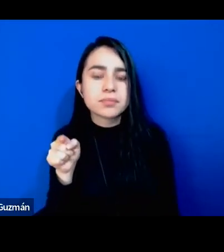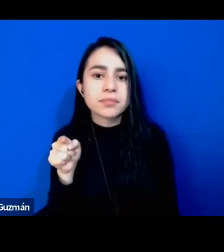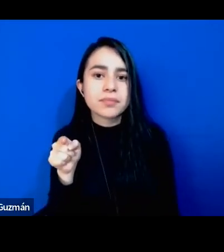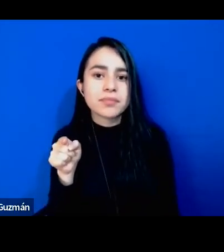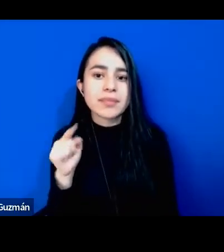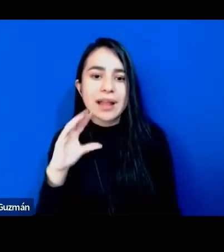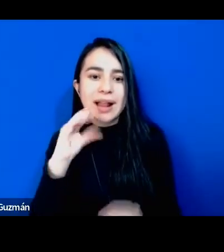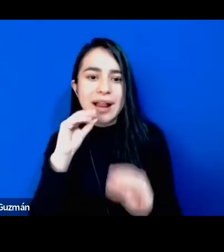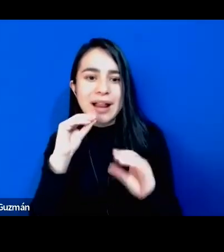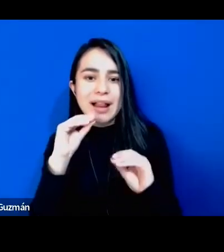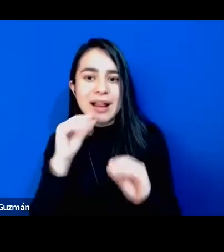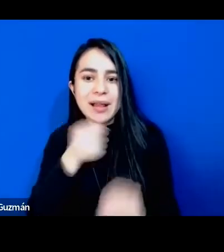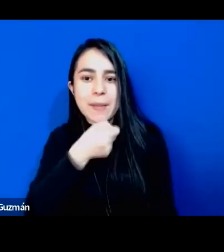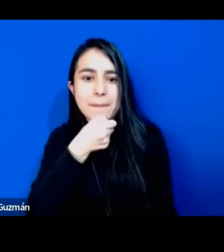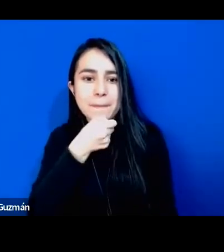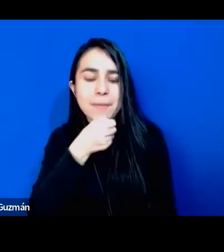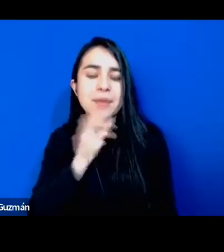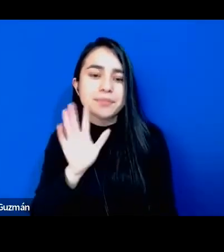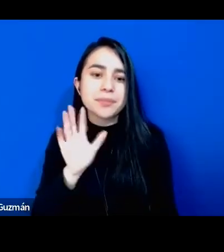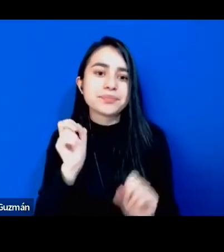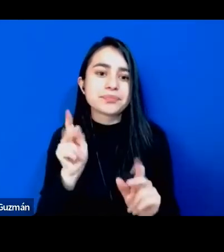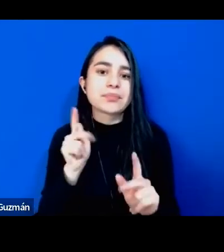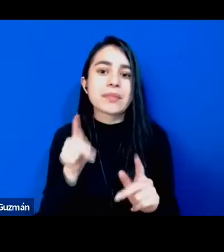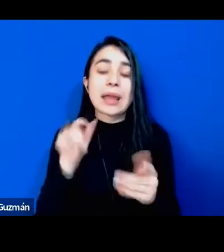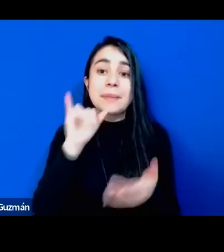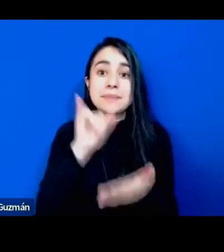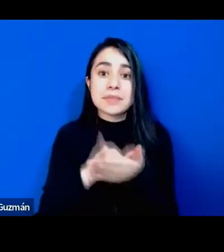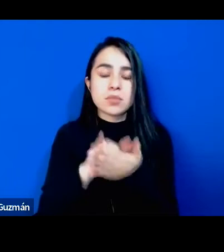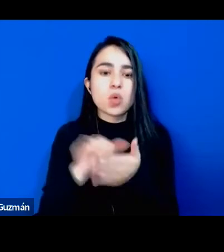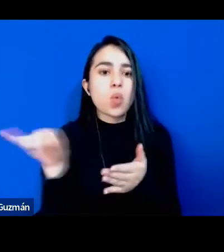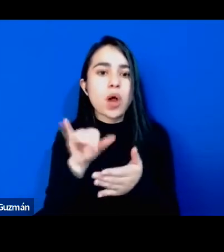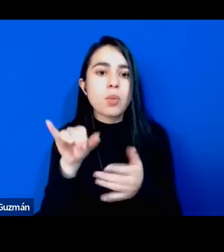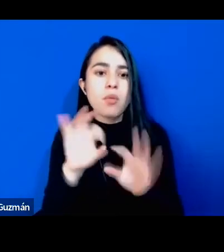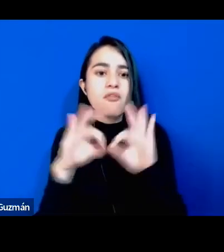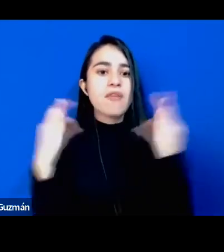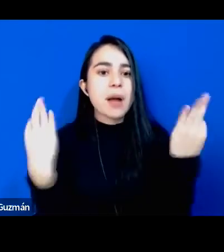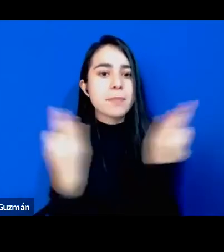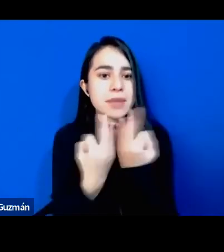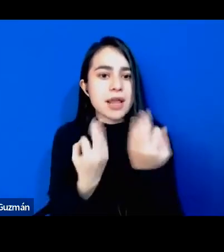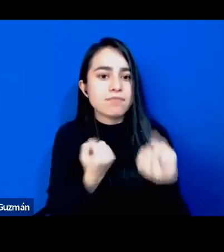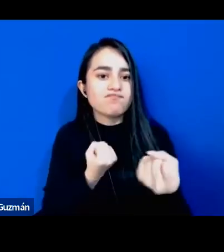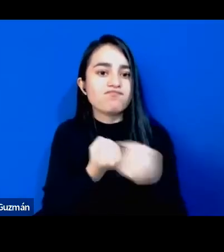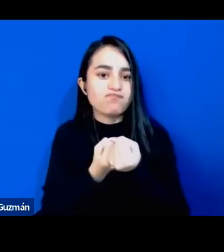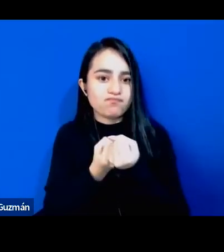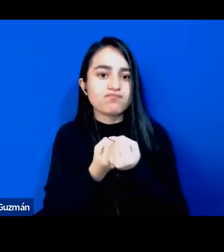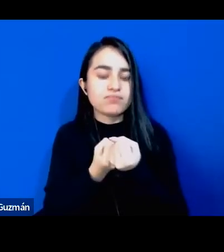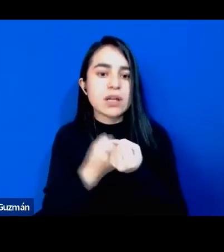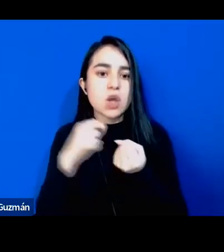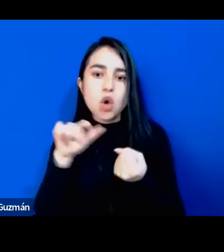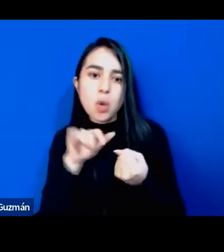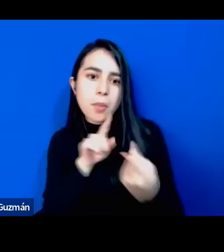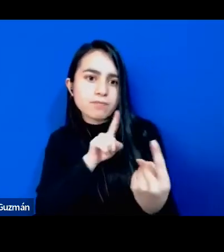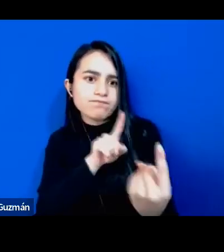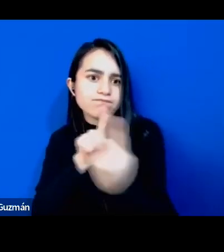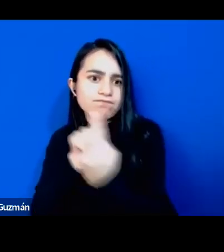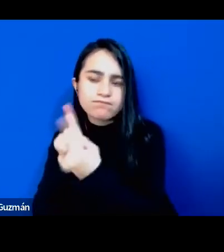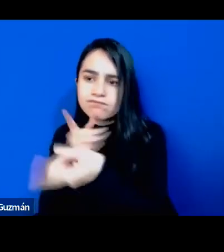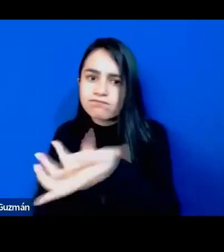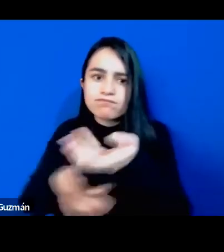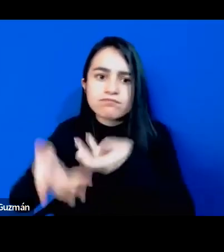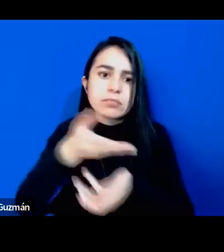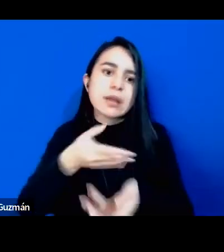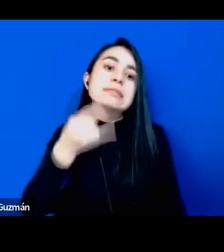entonces ese apoyo familiar y cercanías afectivas me parecieron muy interesantes